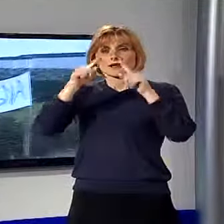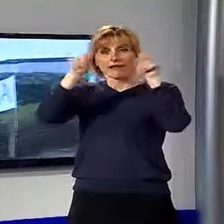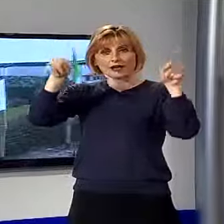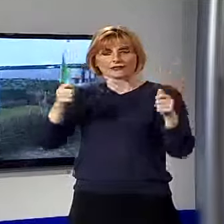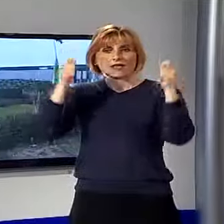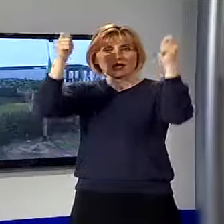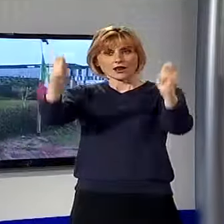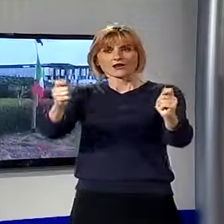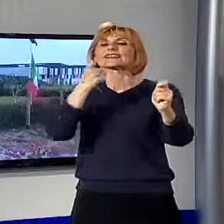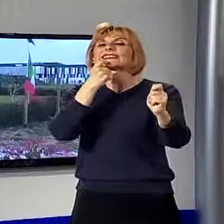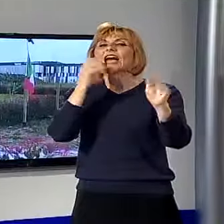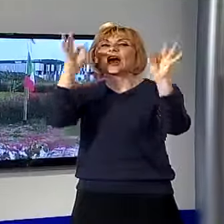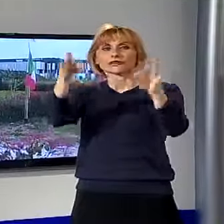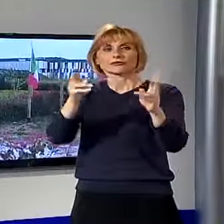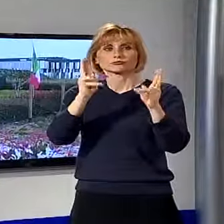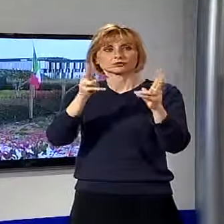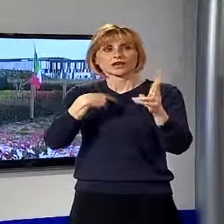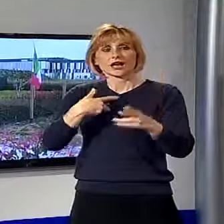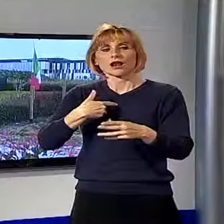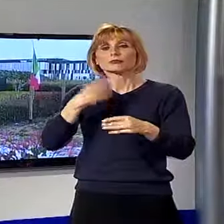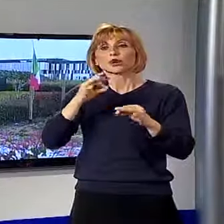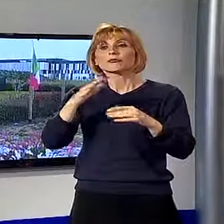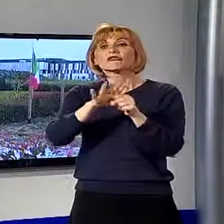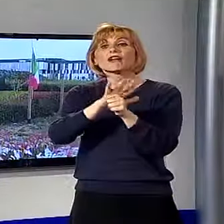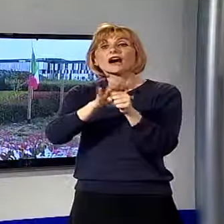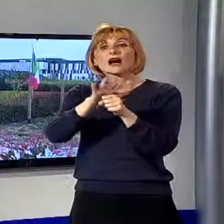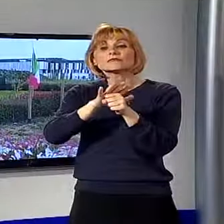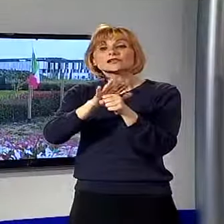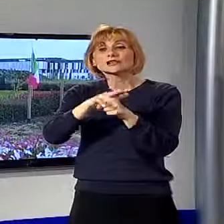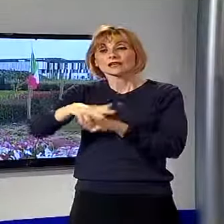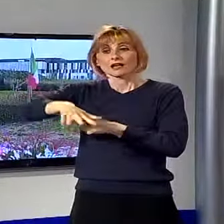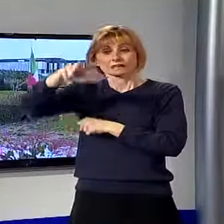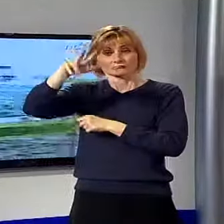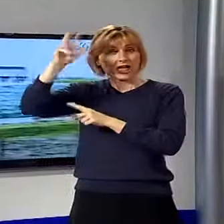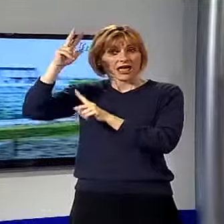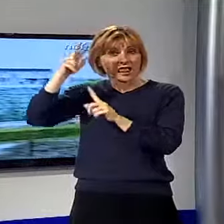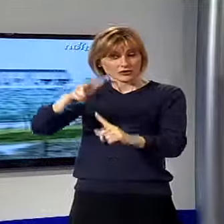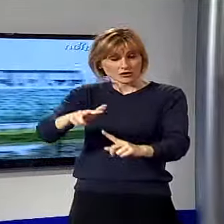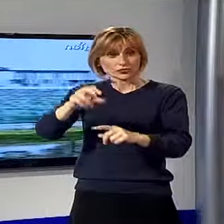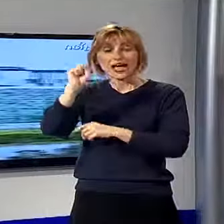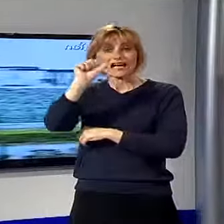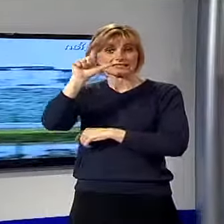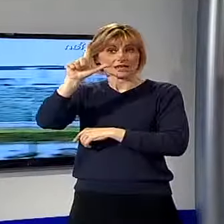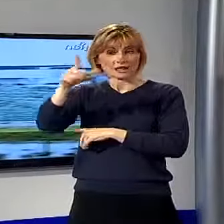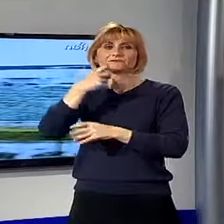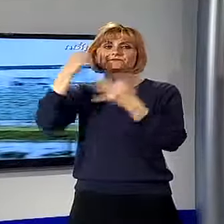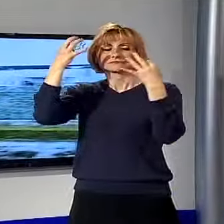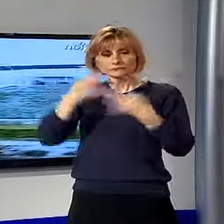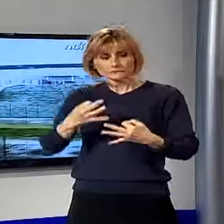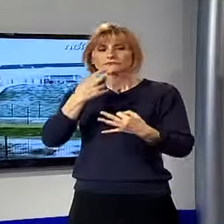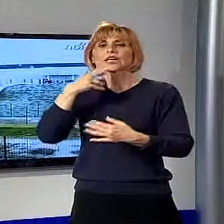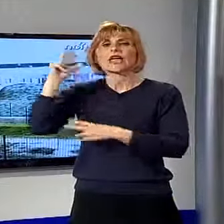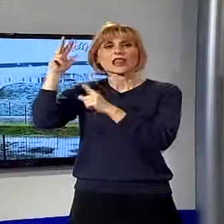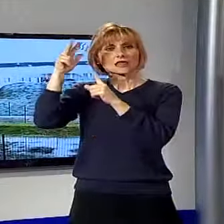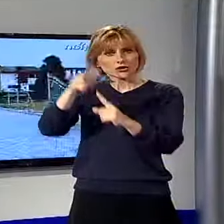'ospedale. L'ha affisso la famiglia che abita accanto alla piazzola di atterraggio per gli elicotteri. A proposito, la ASL avrebbe deciso di far atterrare